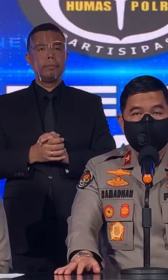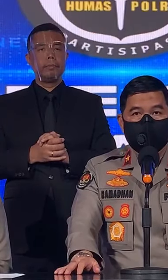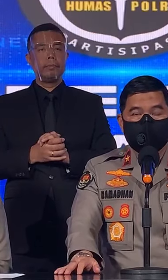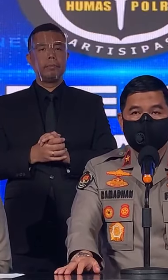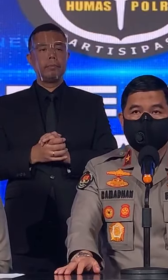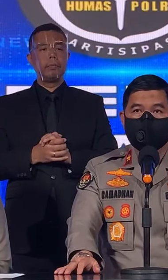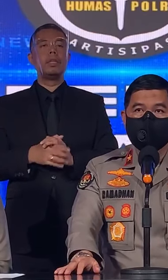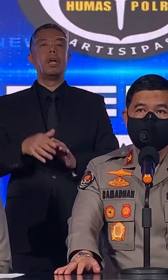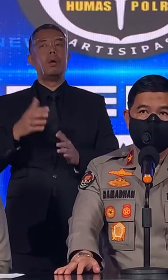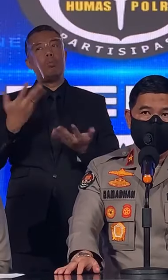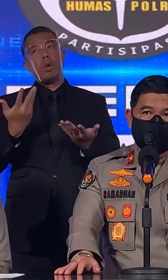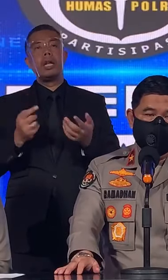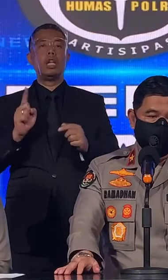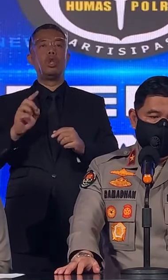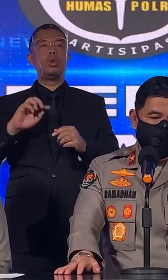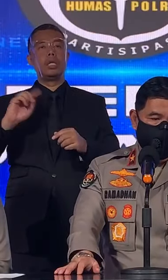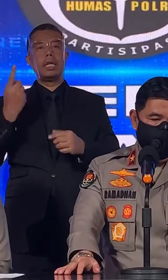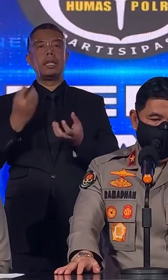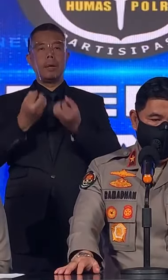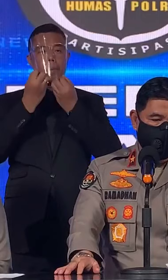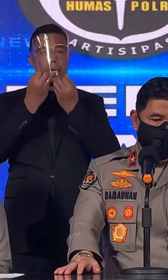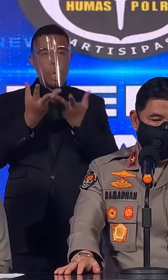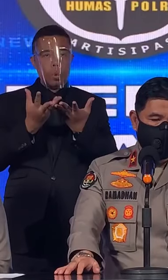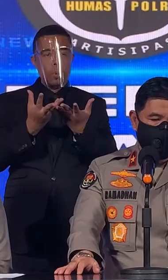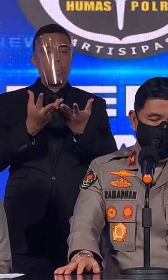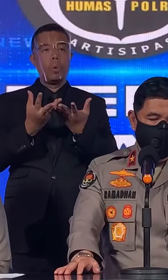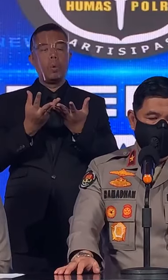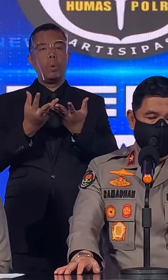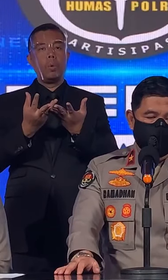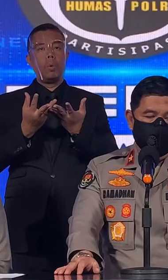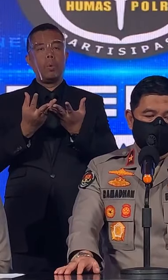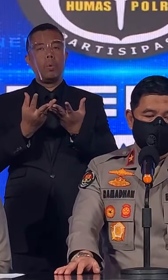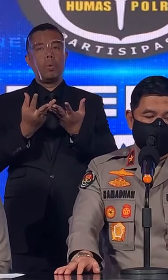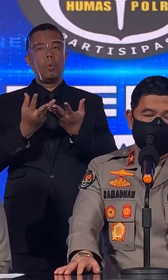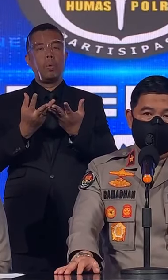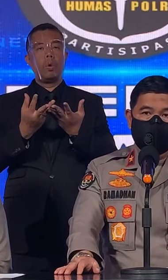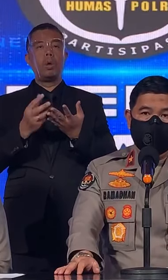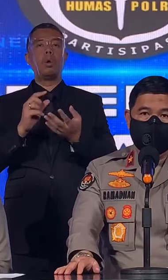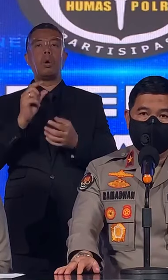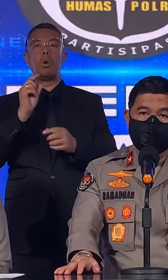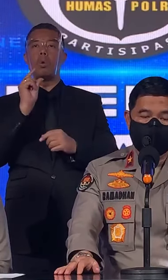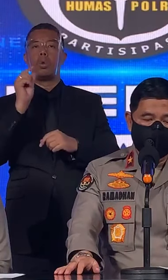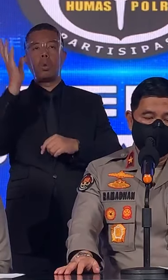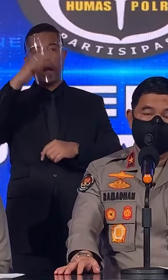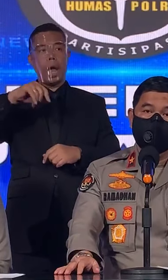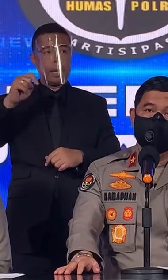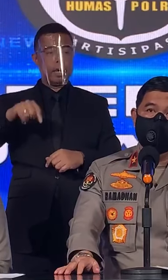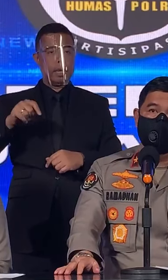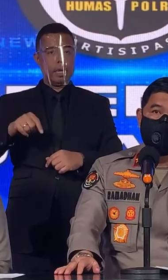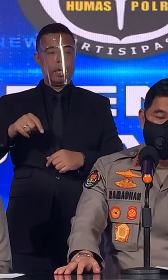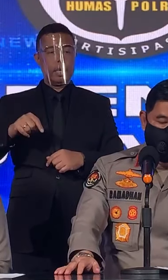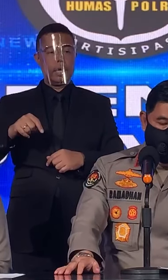Itu Saja Mungkin Yang Kami Sampaikan Pada Hari Ini